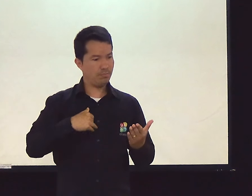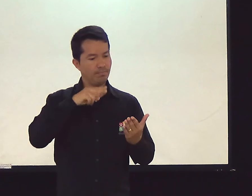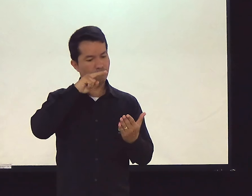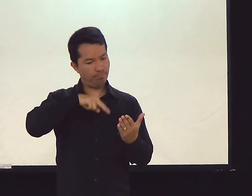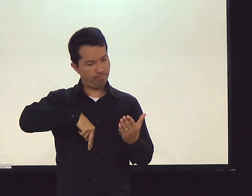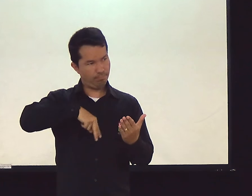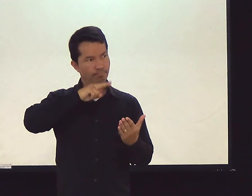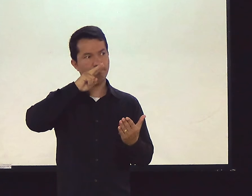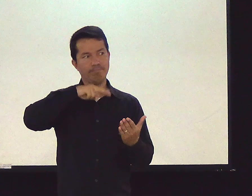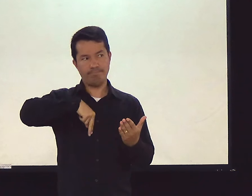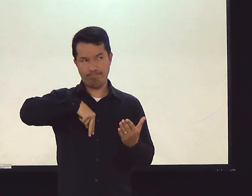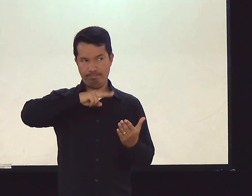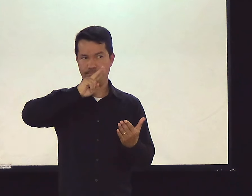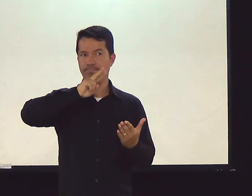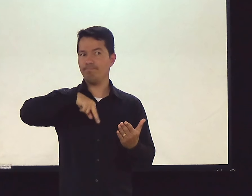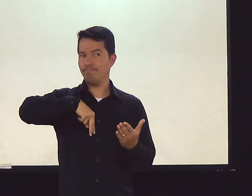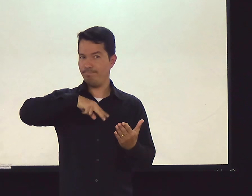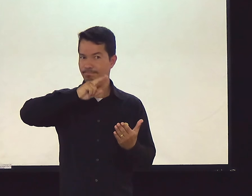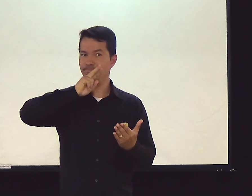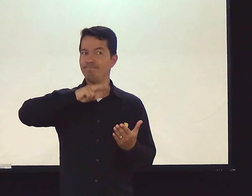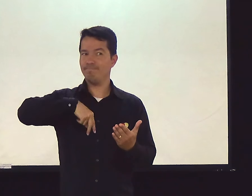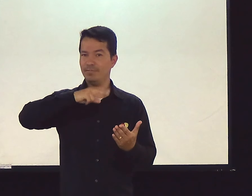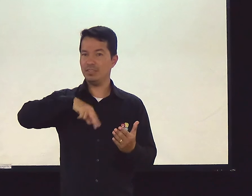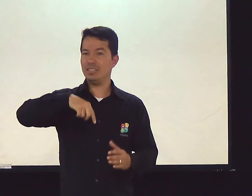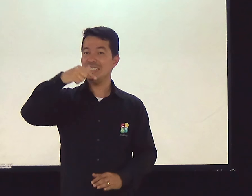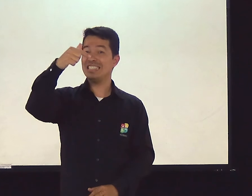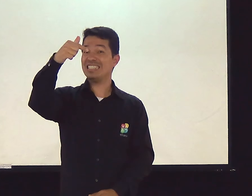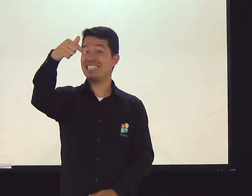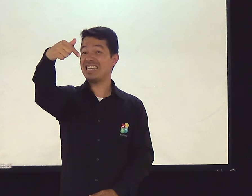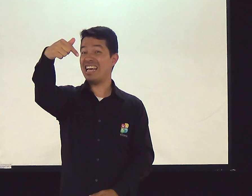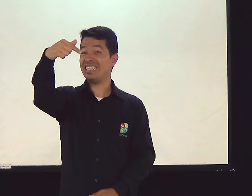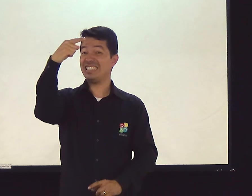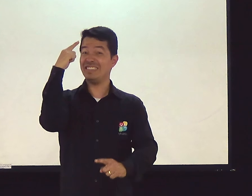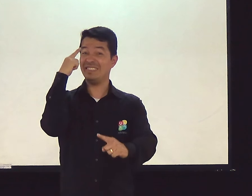Hoje ela tem 98 anos. E ela continua lendo a palavra de Deus.